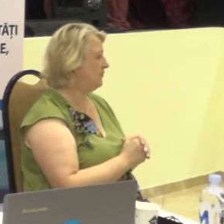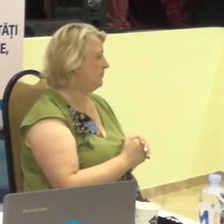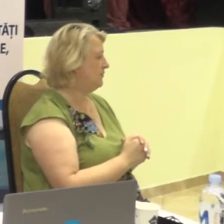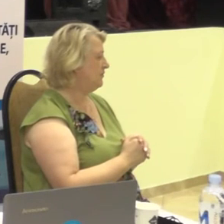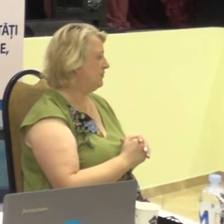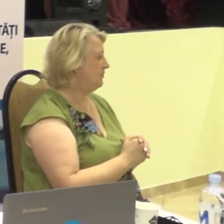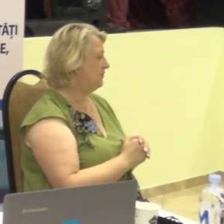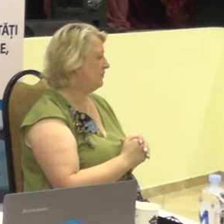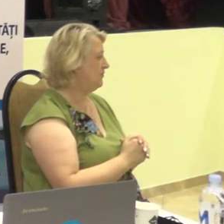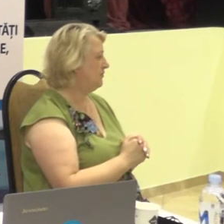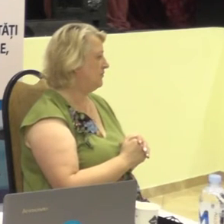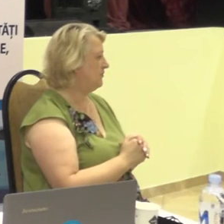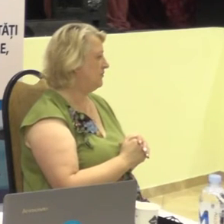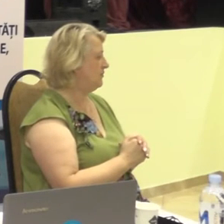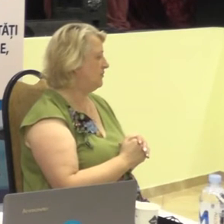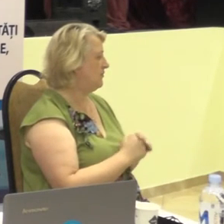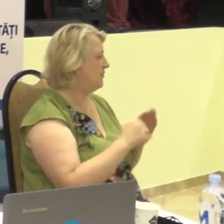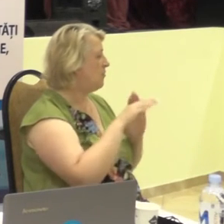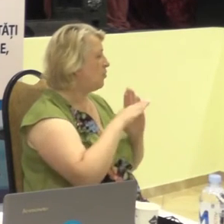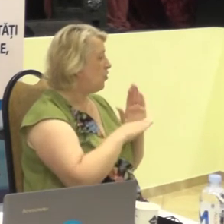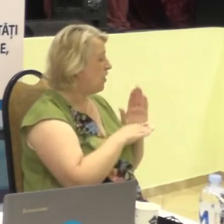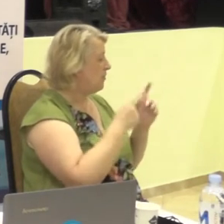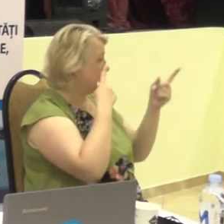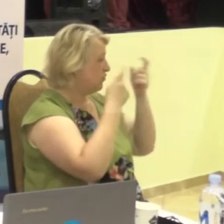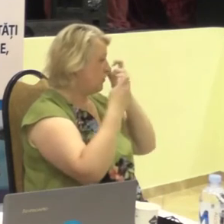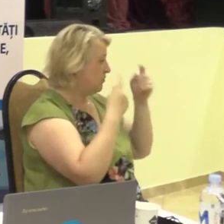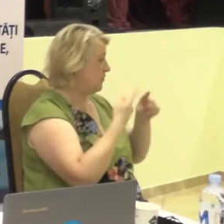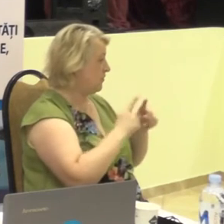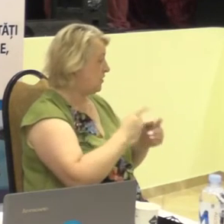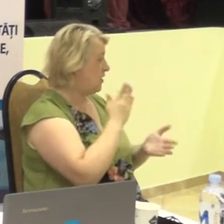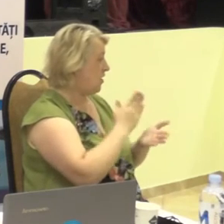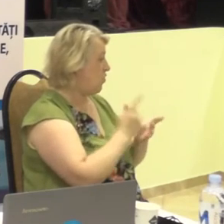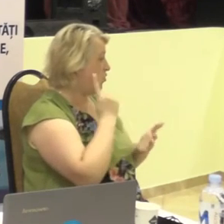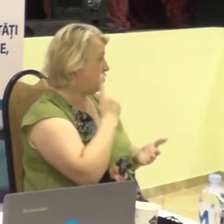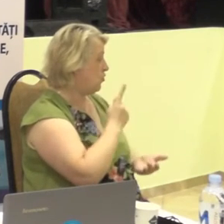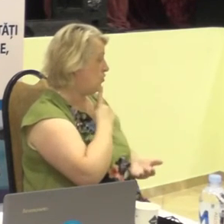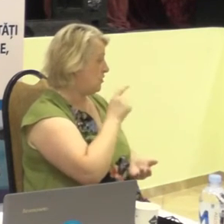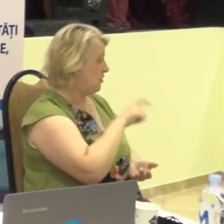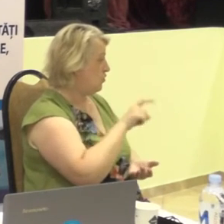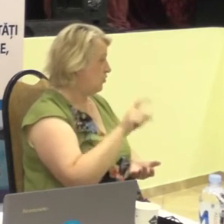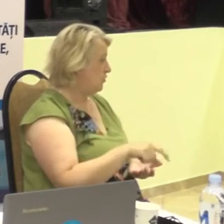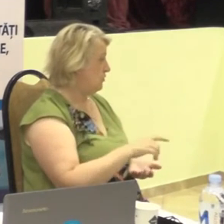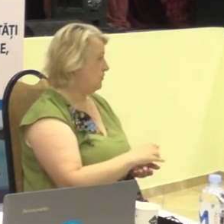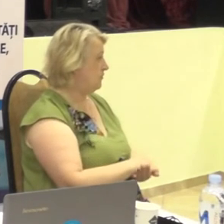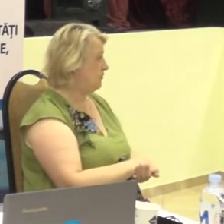Programa și informația pe care o dețin persoane cu dezvoltăți de auz,